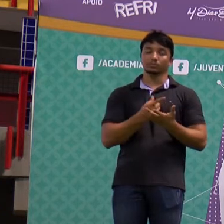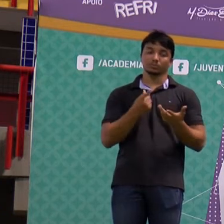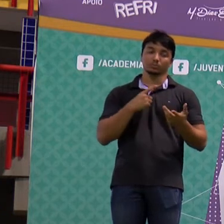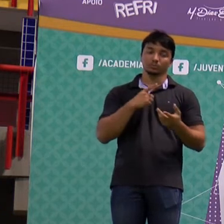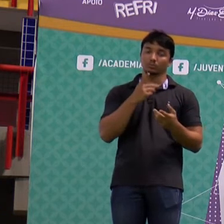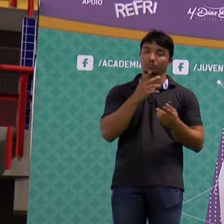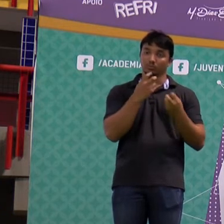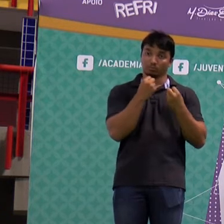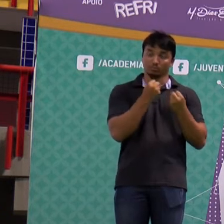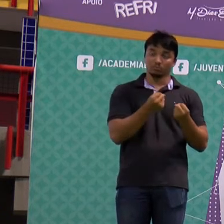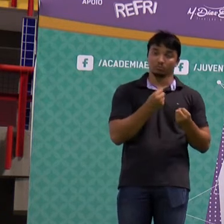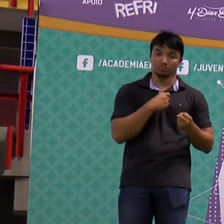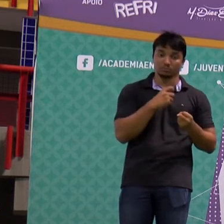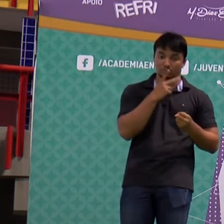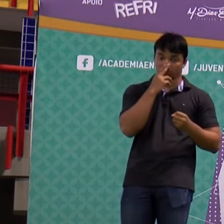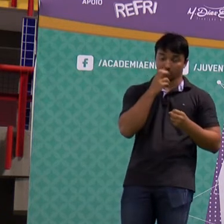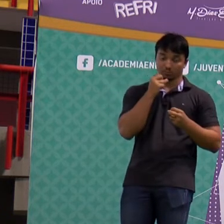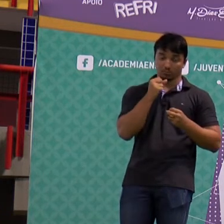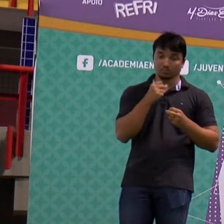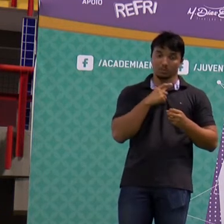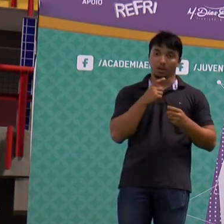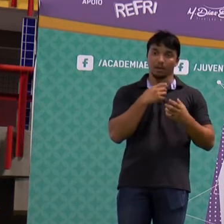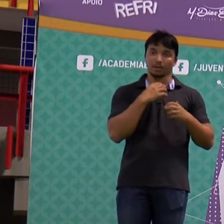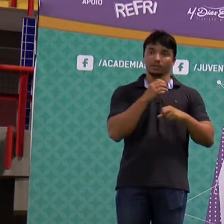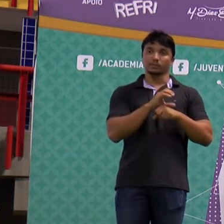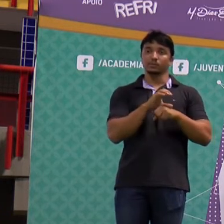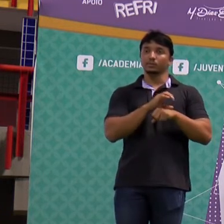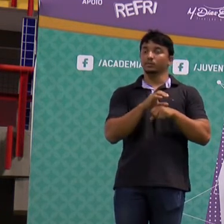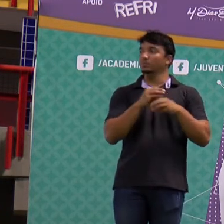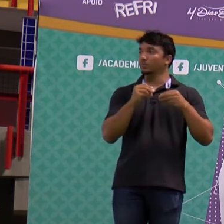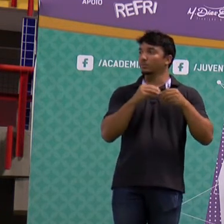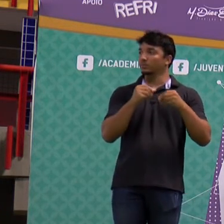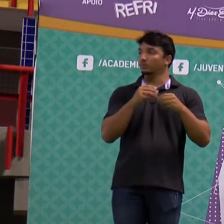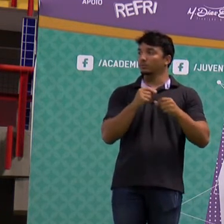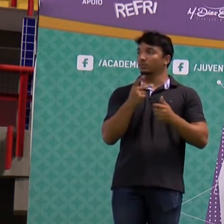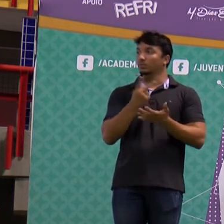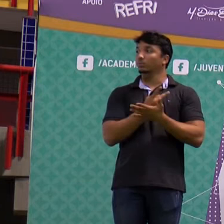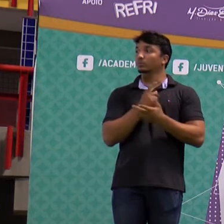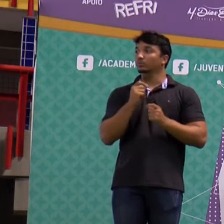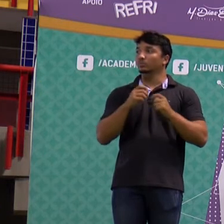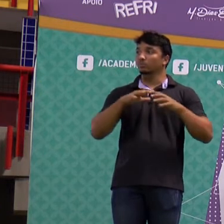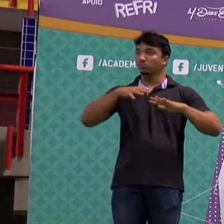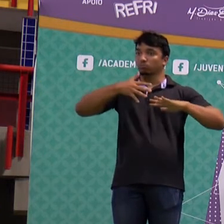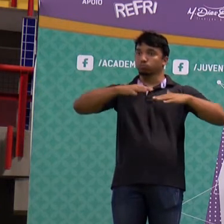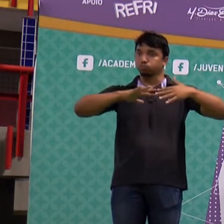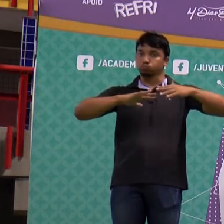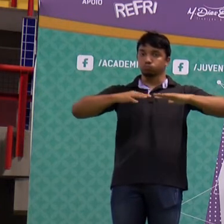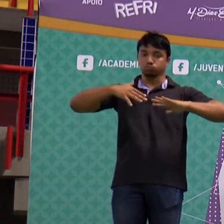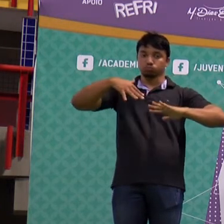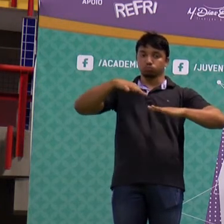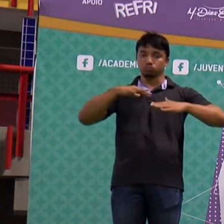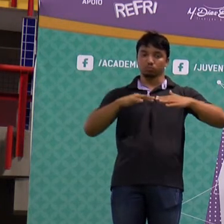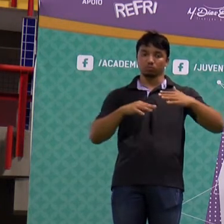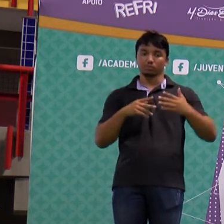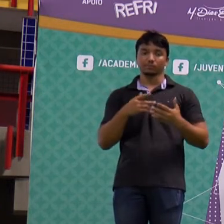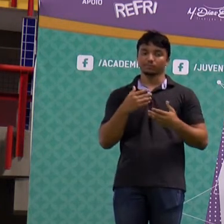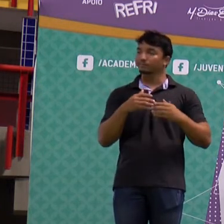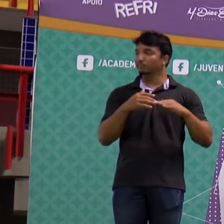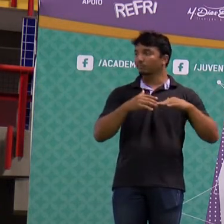apesar de ser de concreto armado, ser uma ponte de cimento, ela começou a se contorcer como se fosse de borracha até cair.